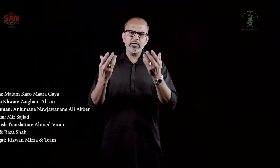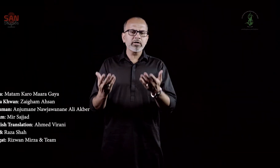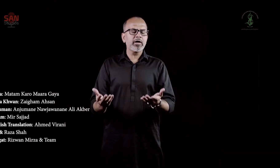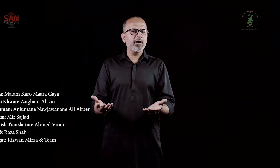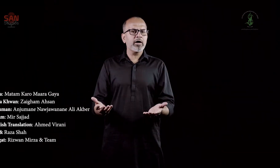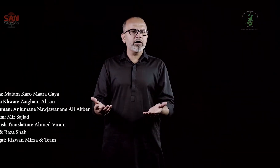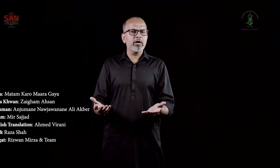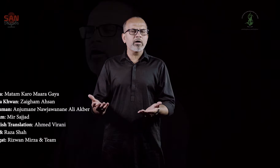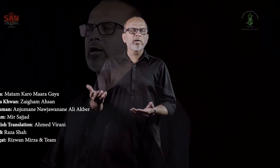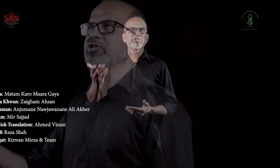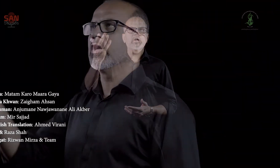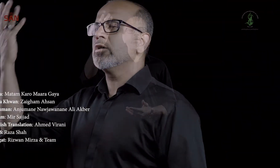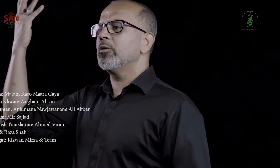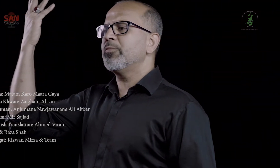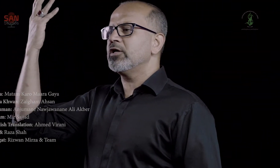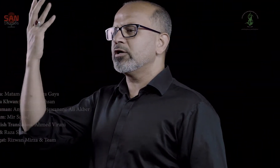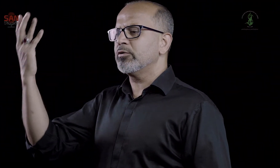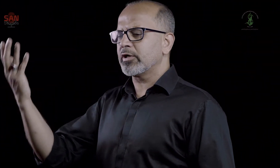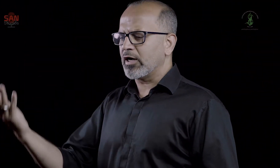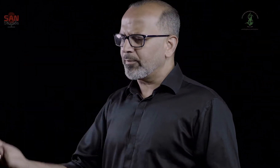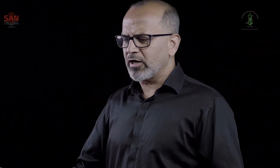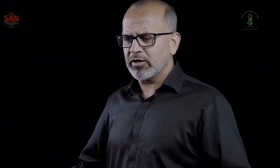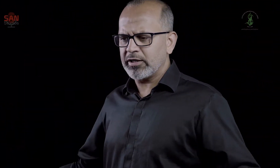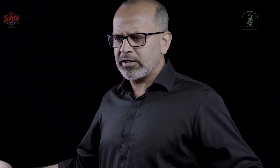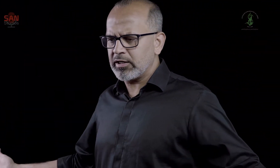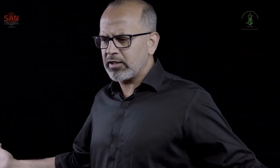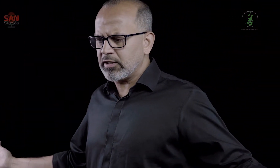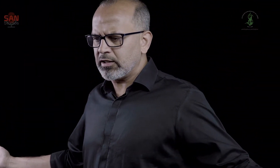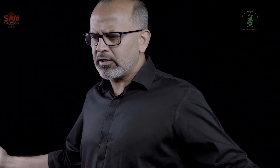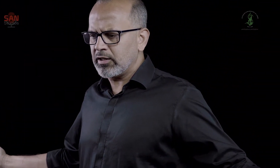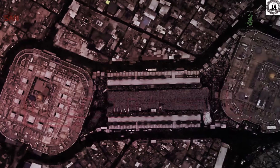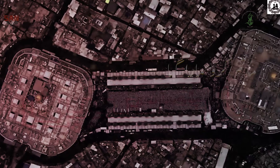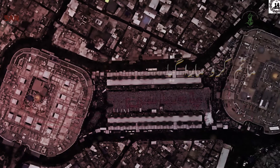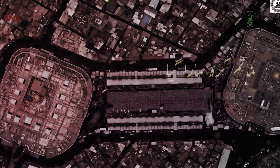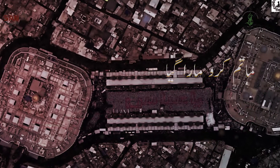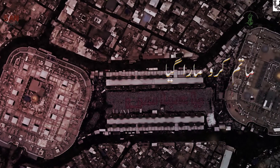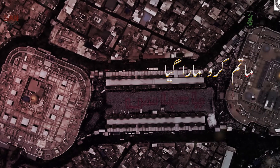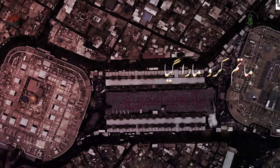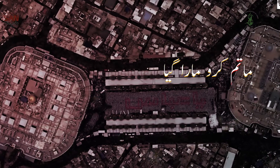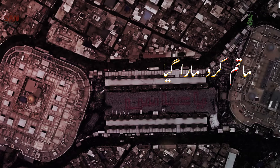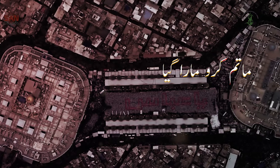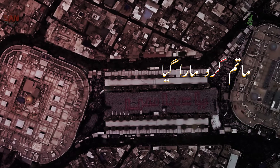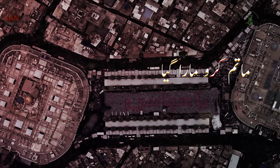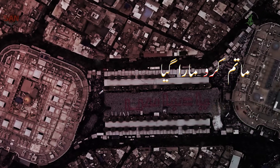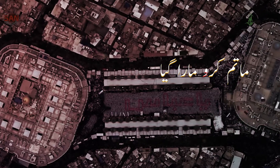گیا شبیر کا بھائی اب ماتم کرو